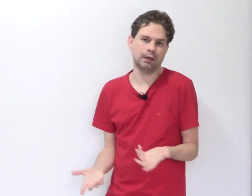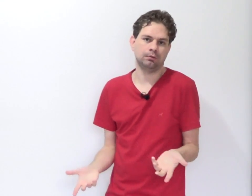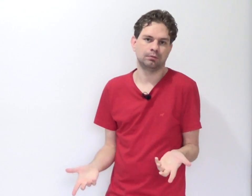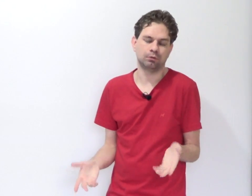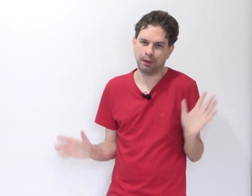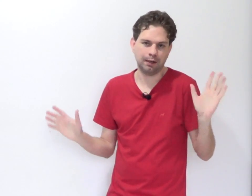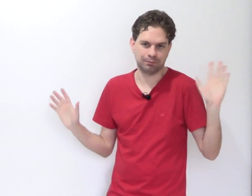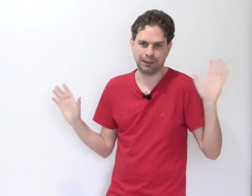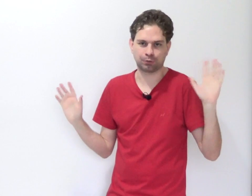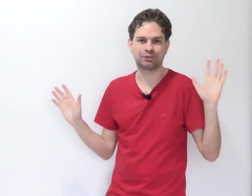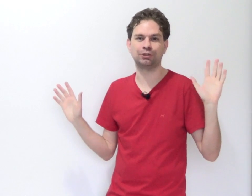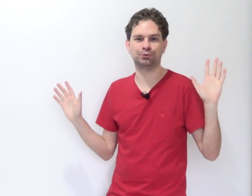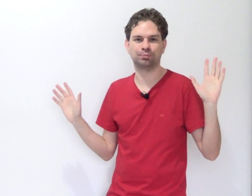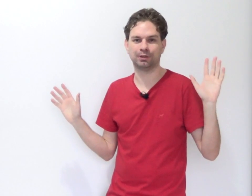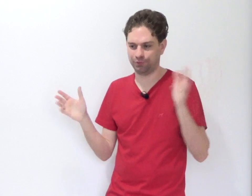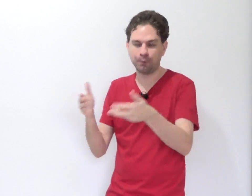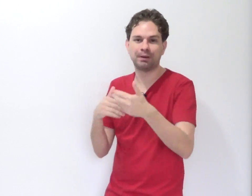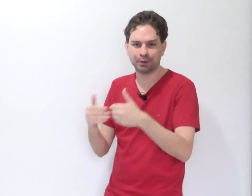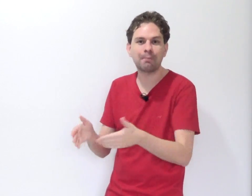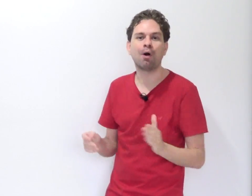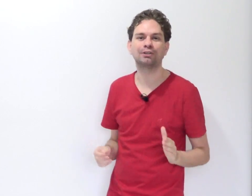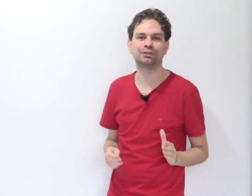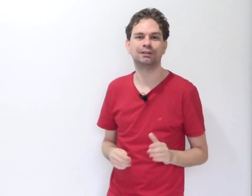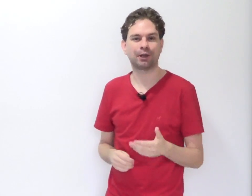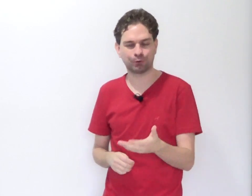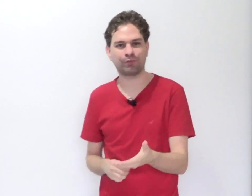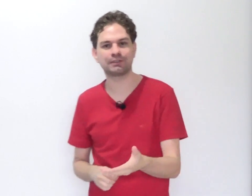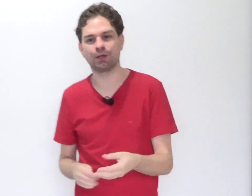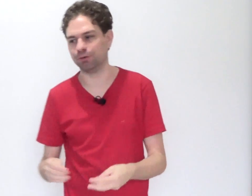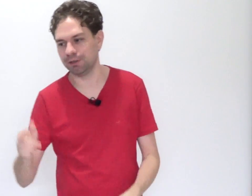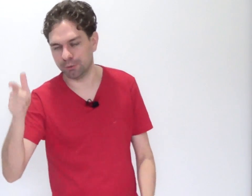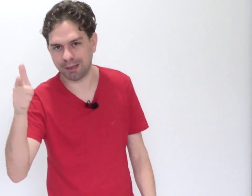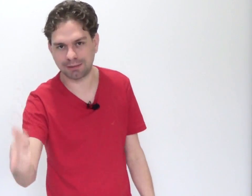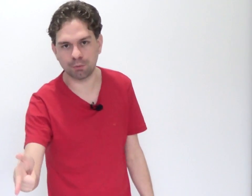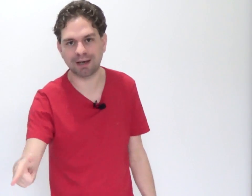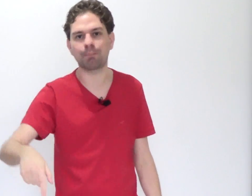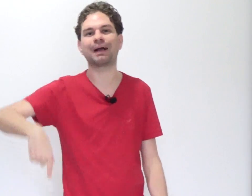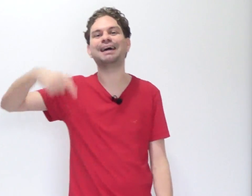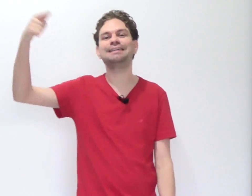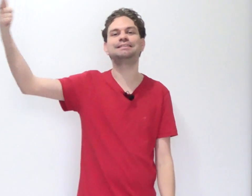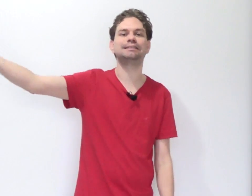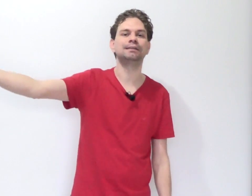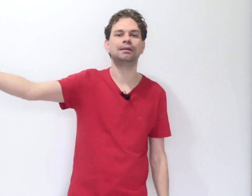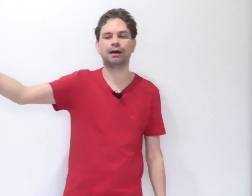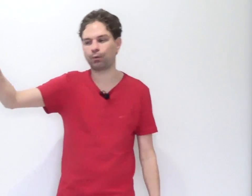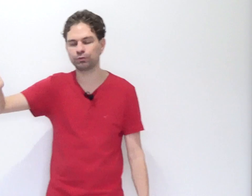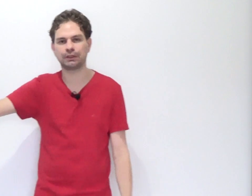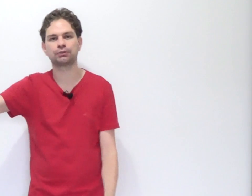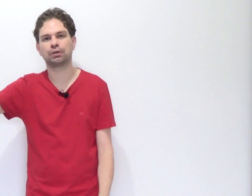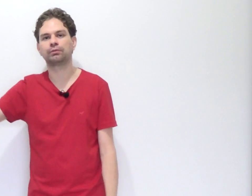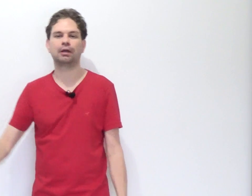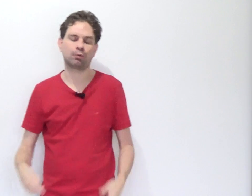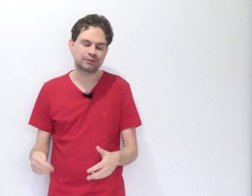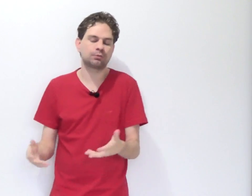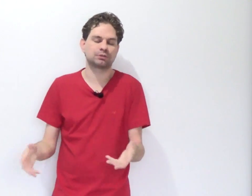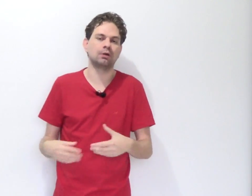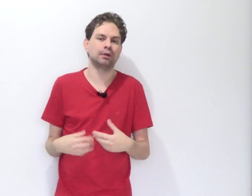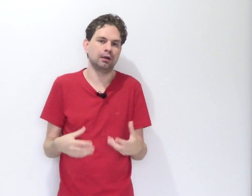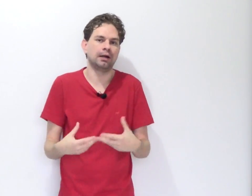né? Não é latrocínio, que veio primeiro a morte. O que eu estou fazendo? Eu matei o cara para garantir a consecução, a